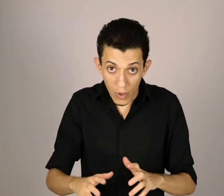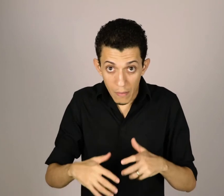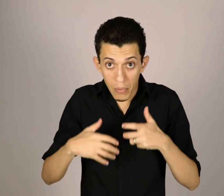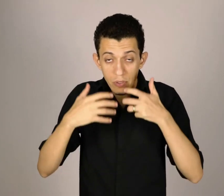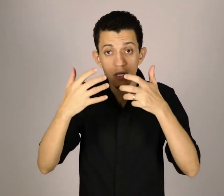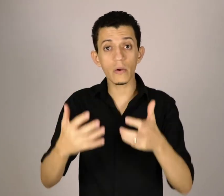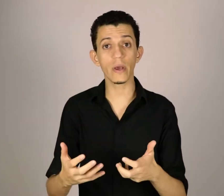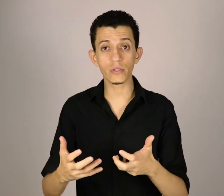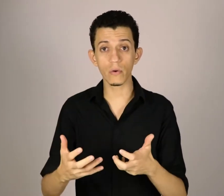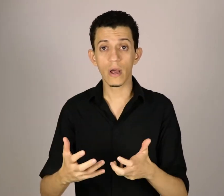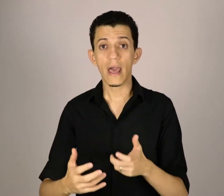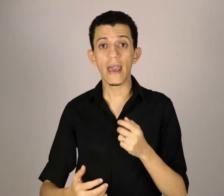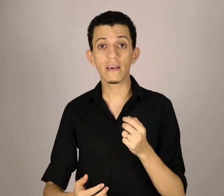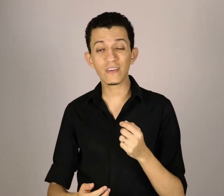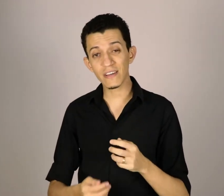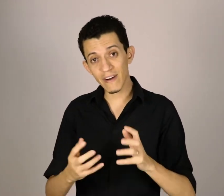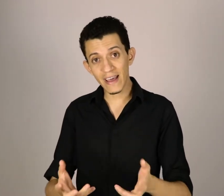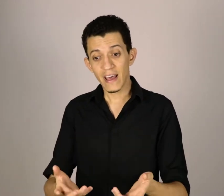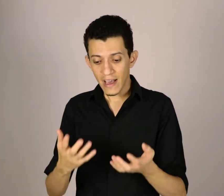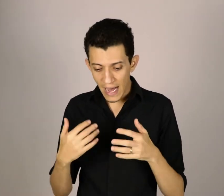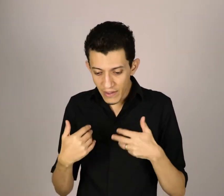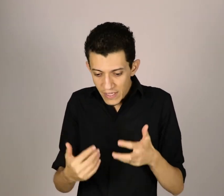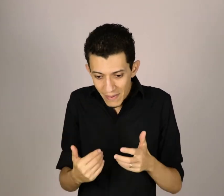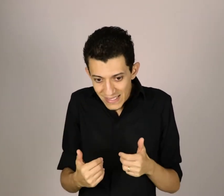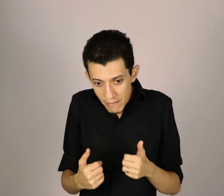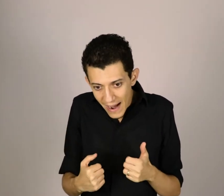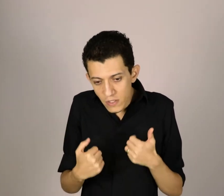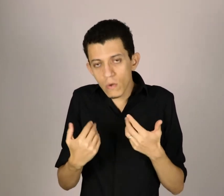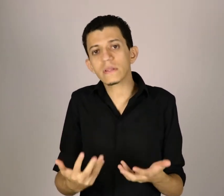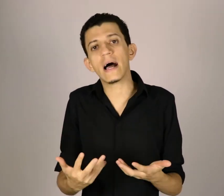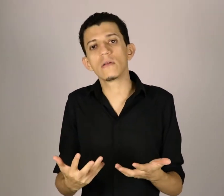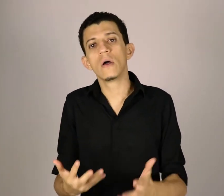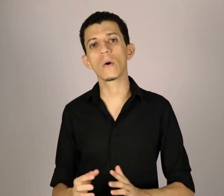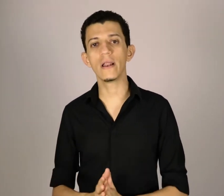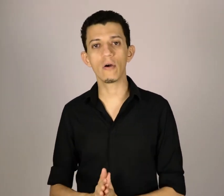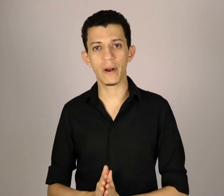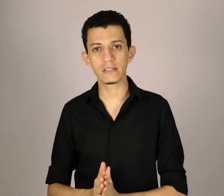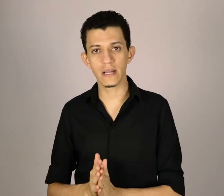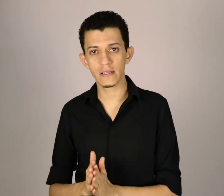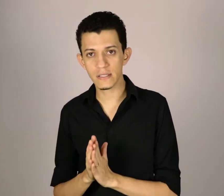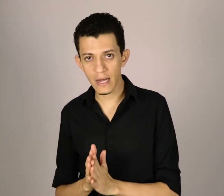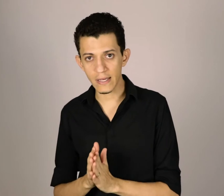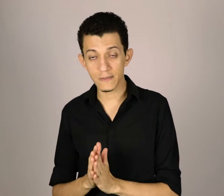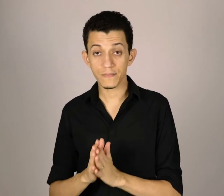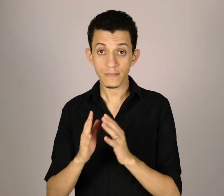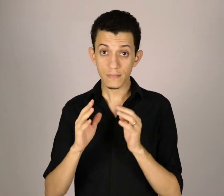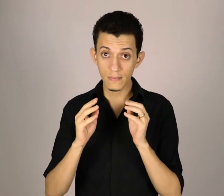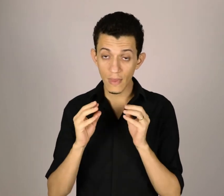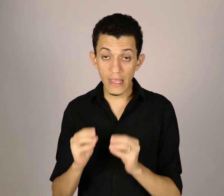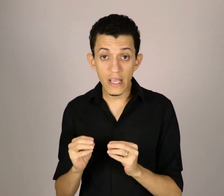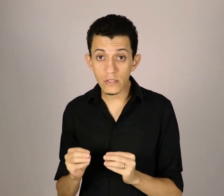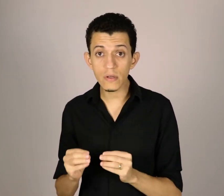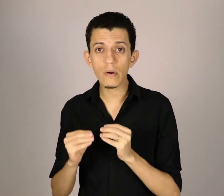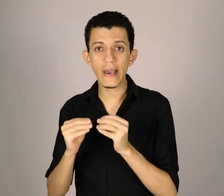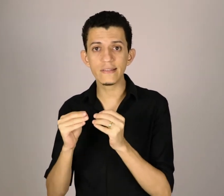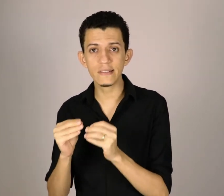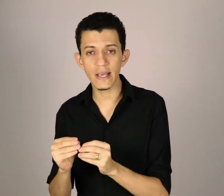input linguístico, em que você vai cada vez mais ter mais contato com a língua brasileira de sinais. Isso não quer dizer,